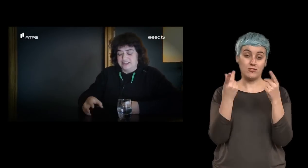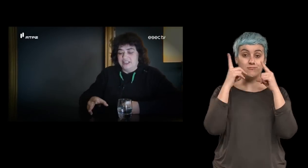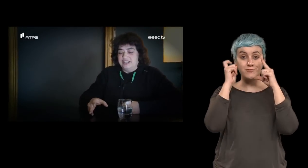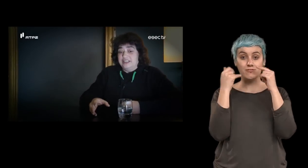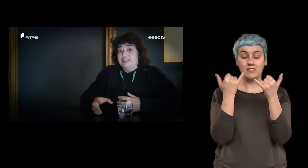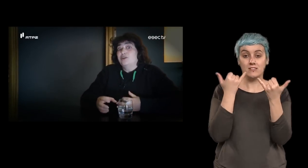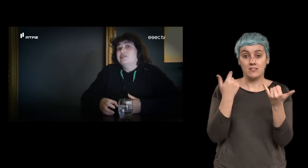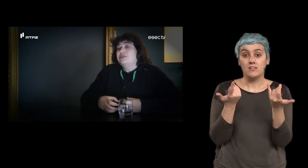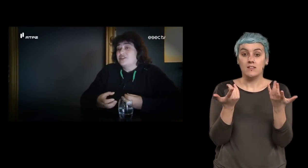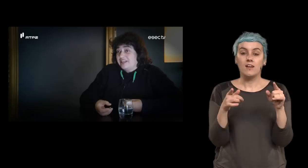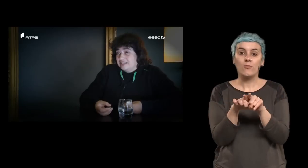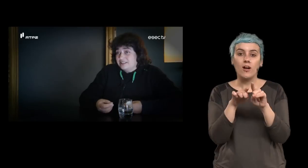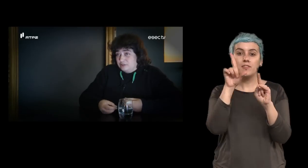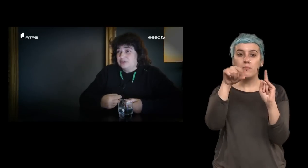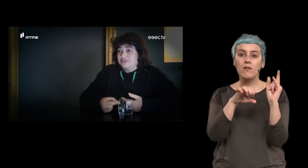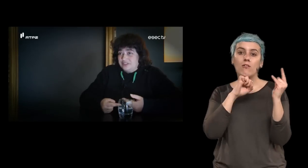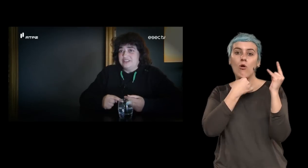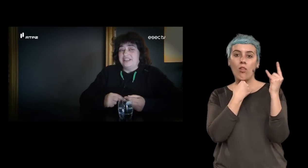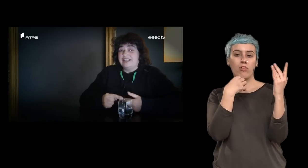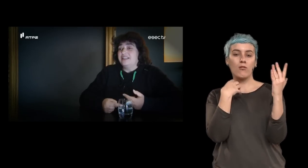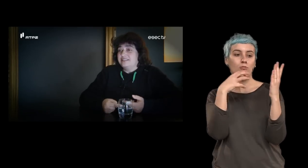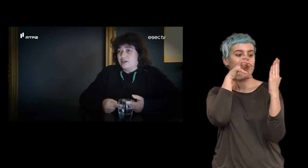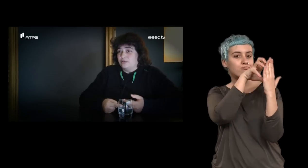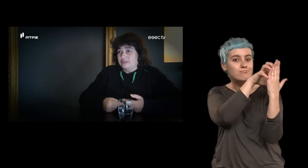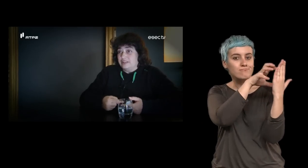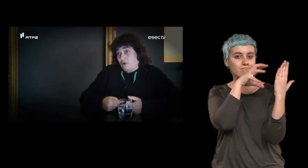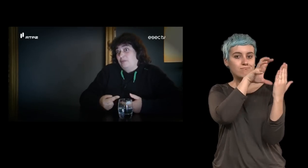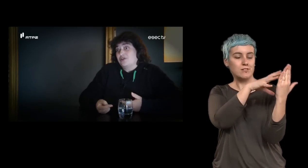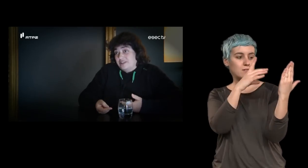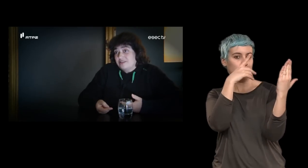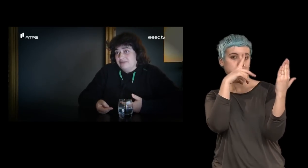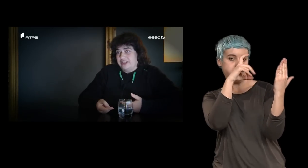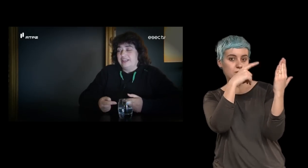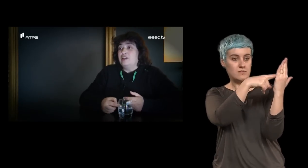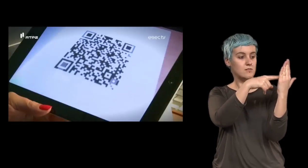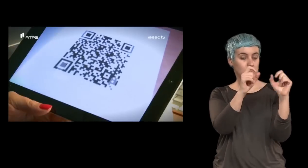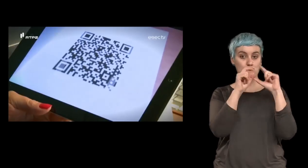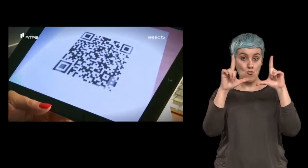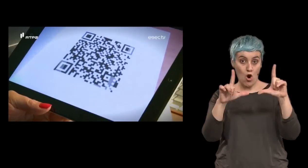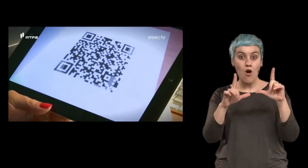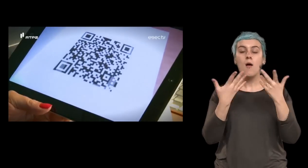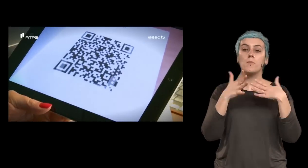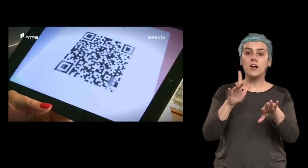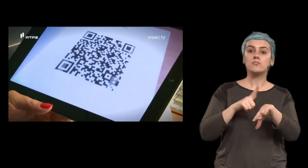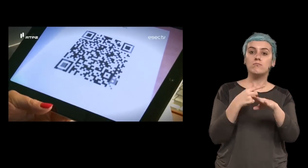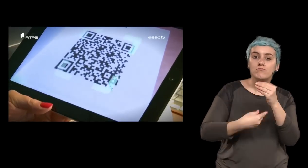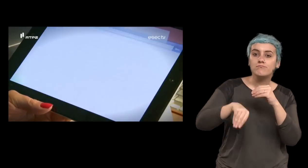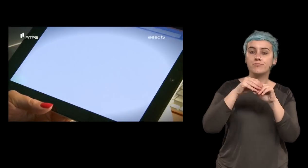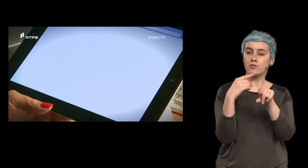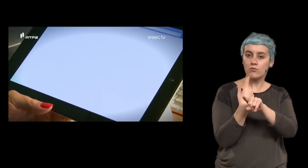não são na gênese do ponto de vista da criação opostas, mas há muitas coisas que foram acrescentadas e que